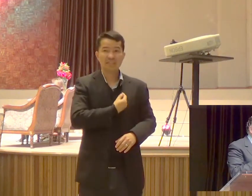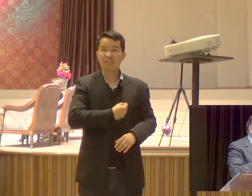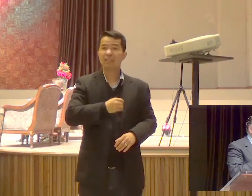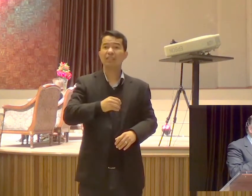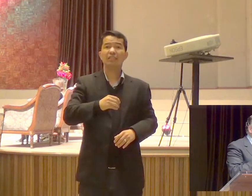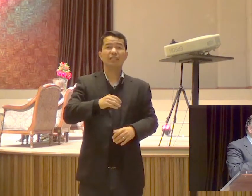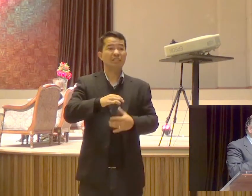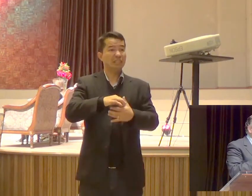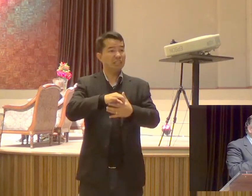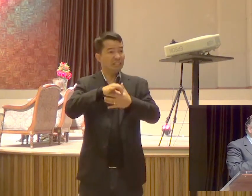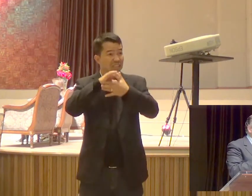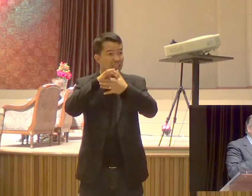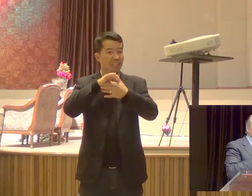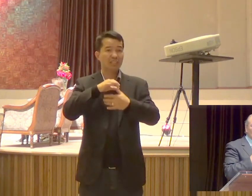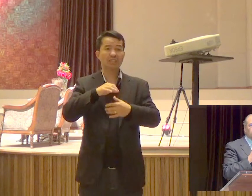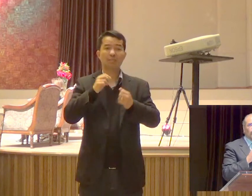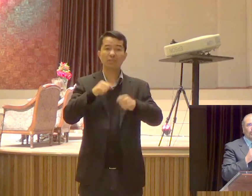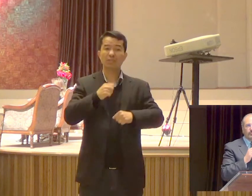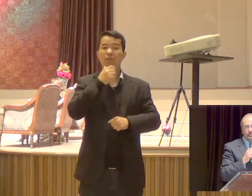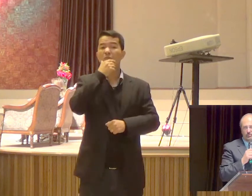Que tragam ao povo